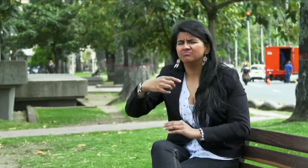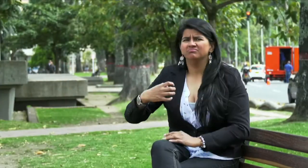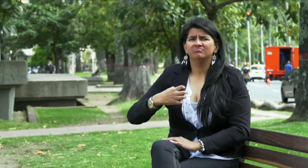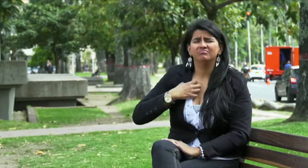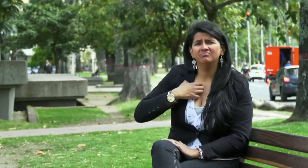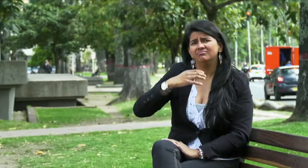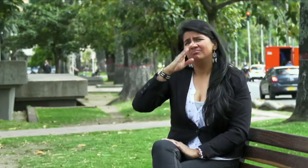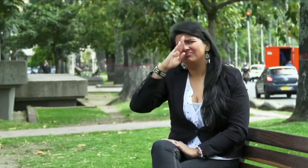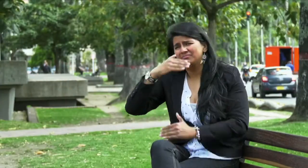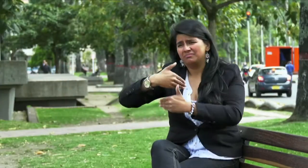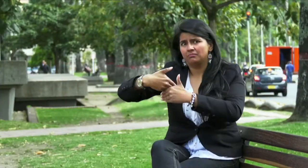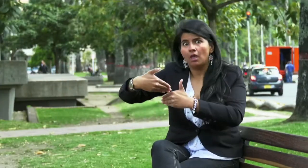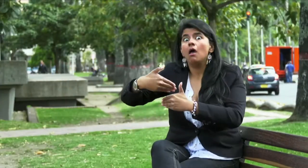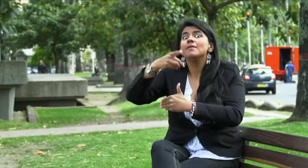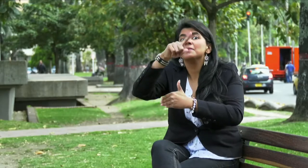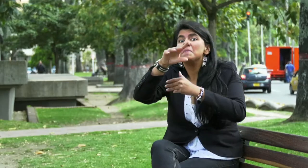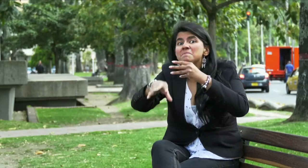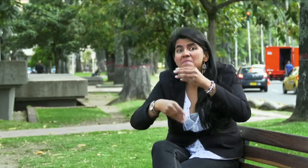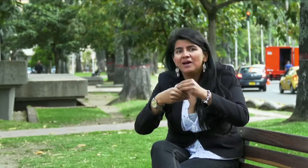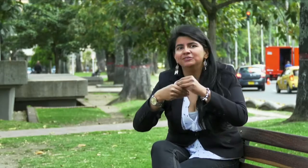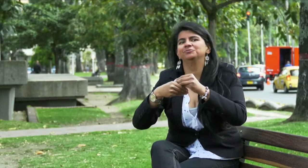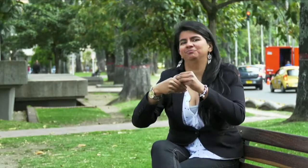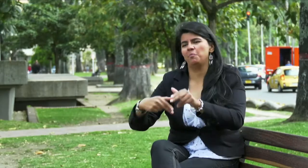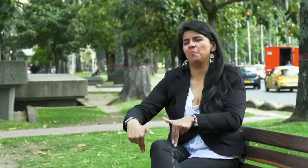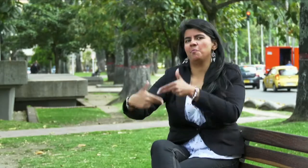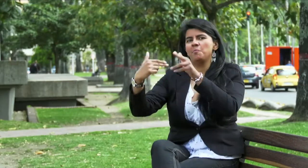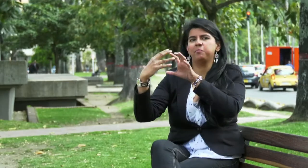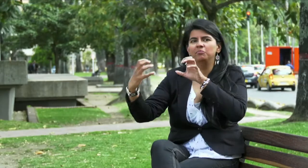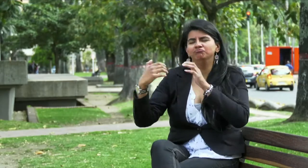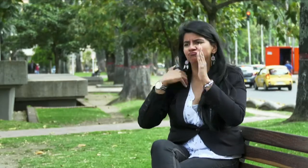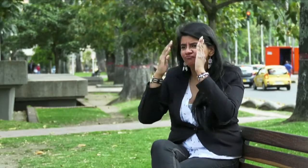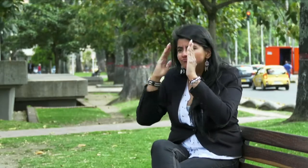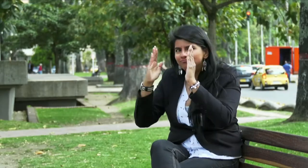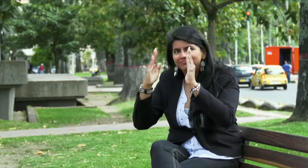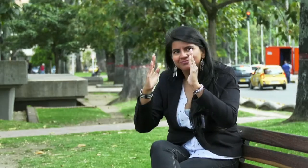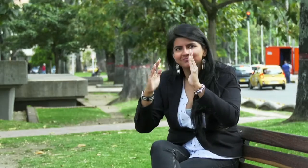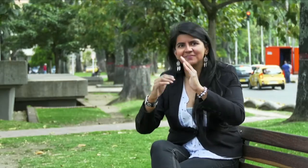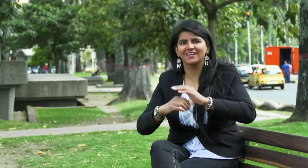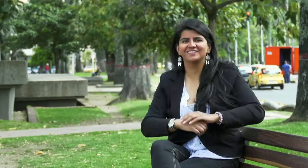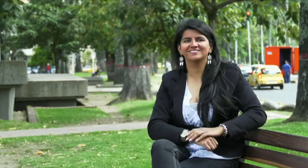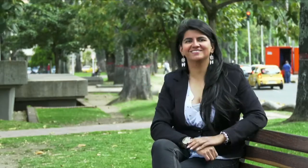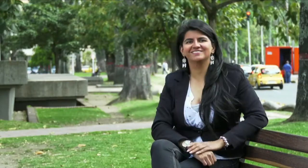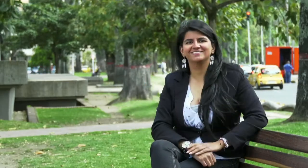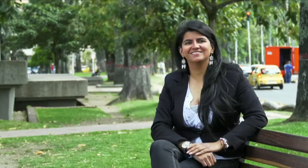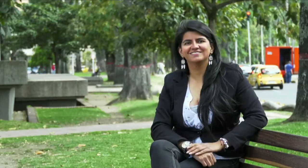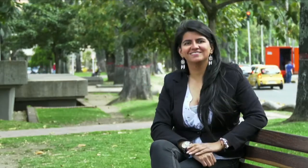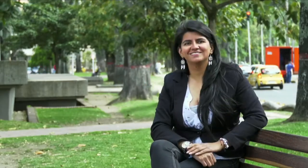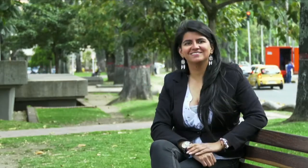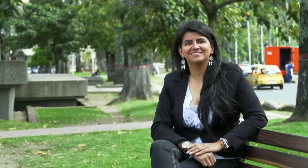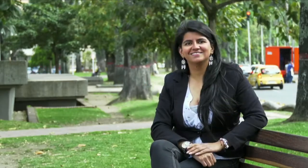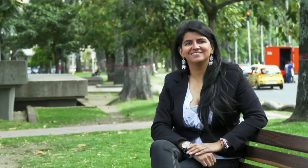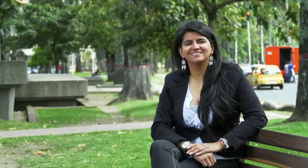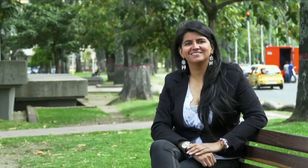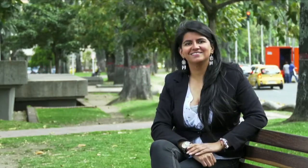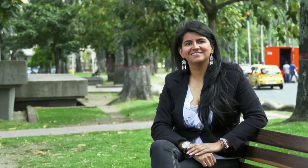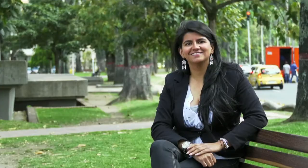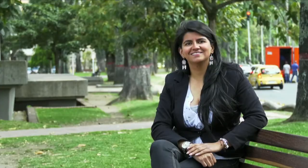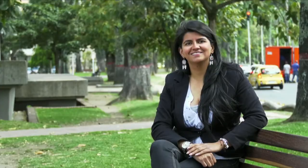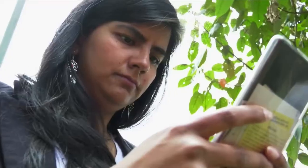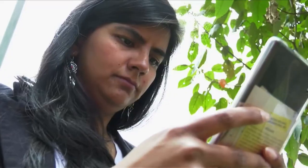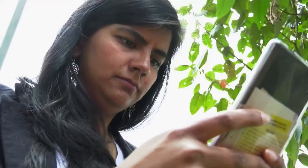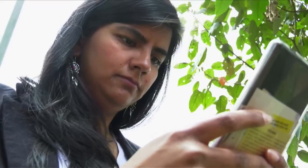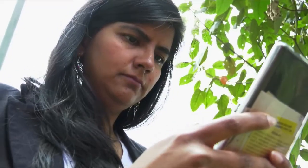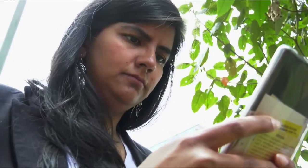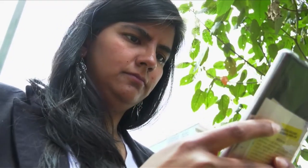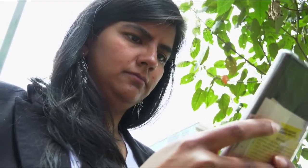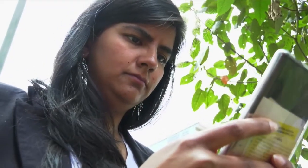diferentes inquietudes que surgen de parte de ciudadanos tanto sordos como oyentes. Además de eso soy responsable del canal de Skype.